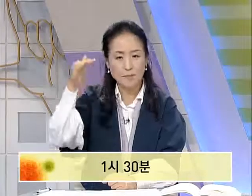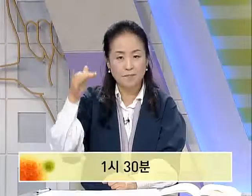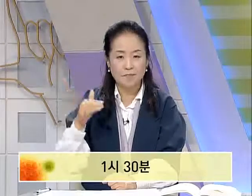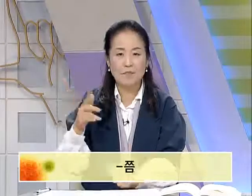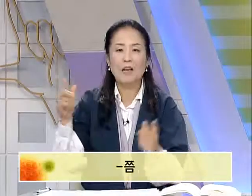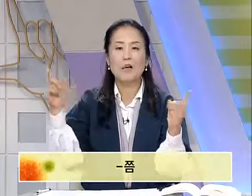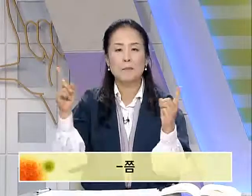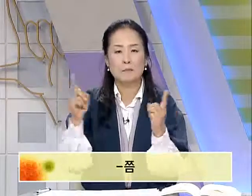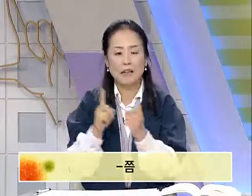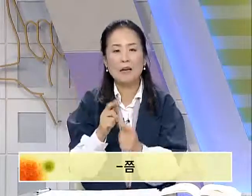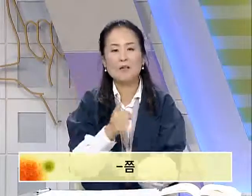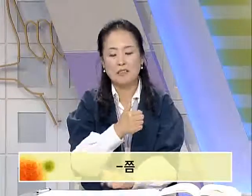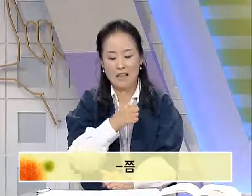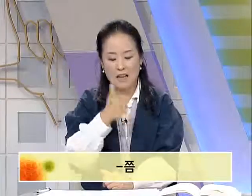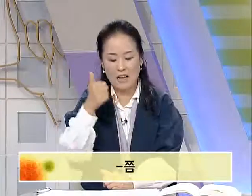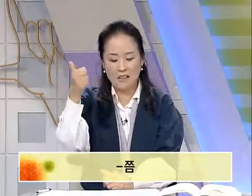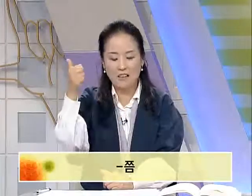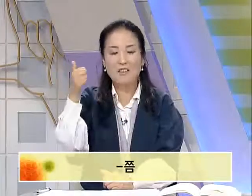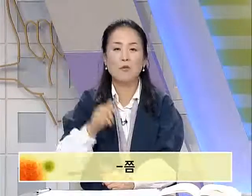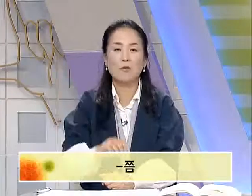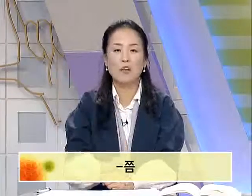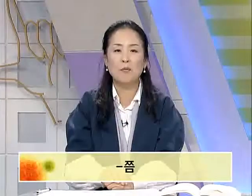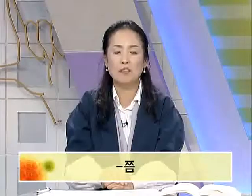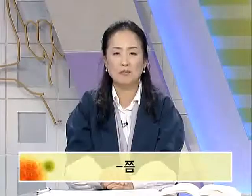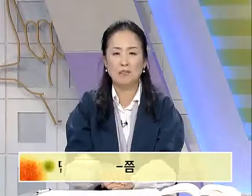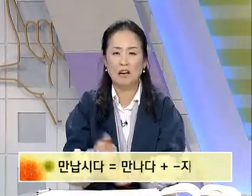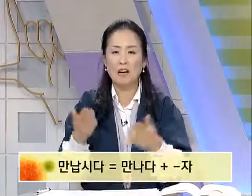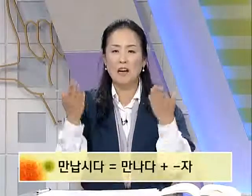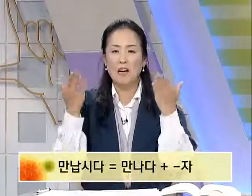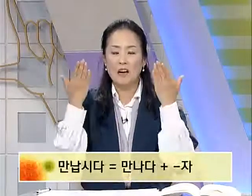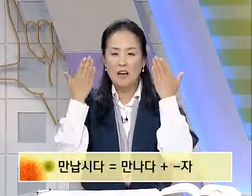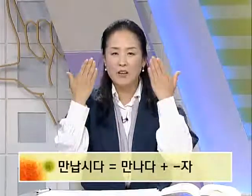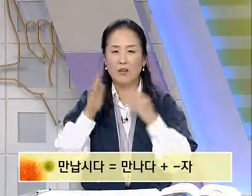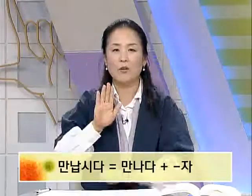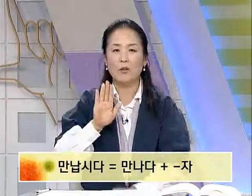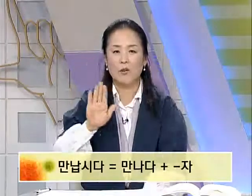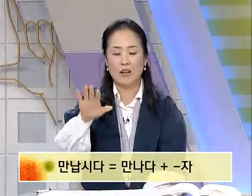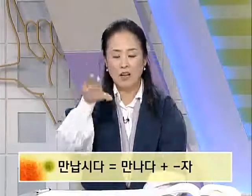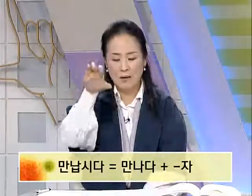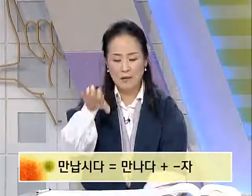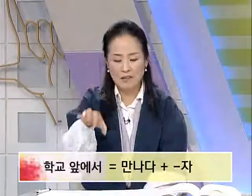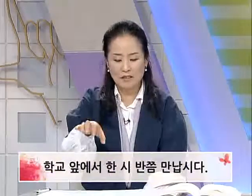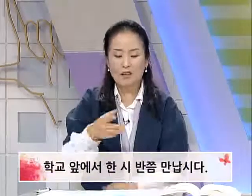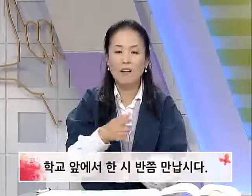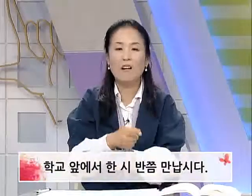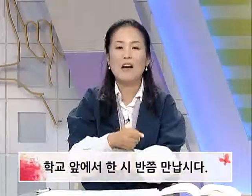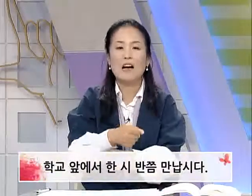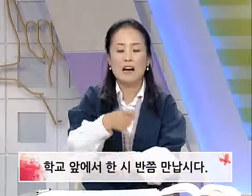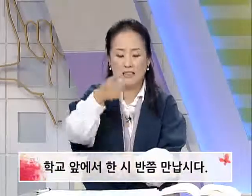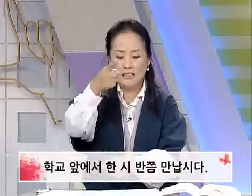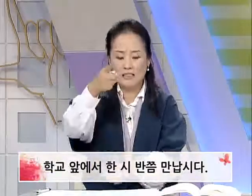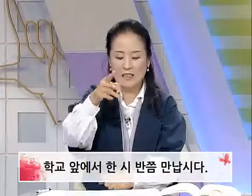만납시다 이어서 한번 해보겠습니다 학교 앞에서 1시